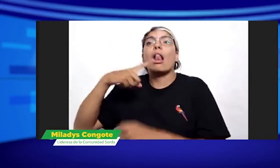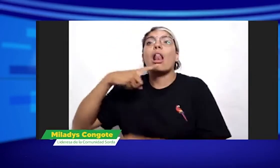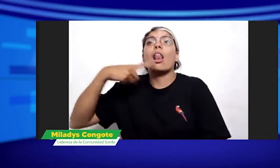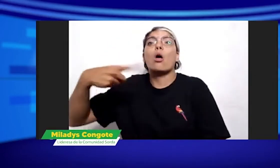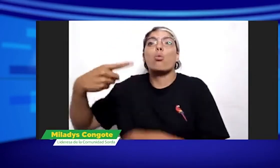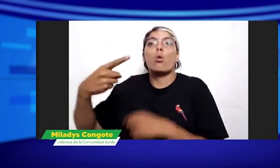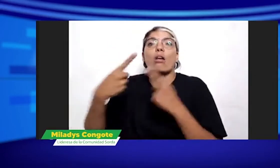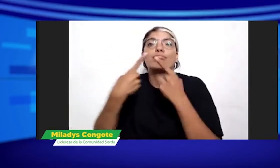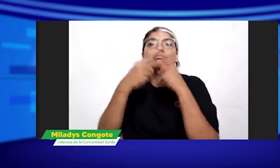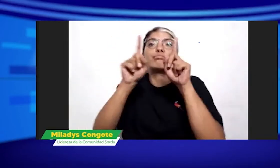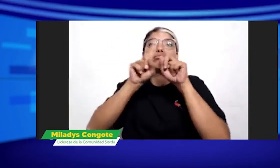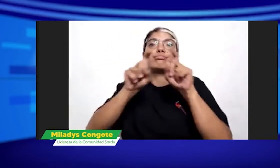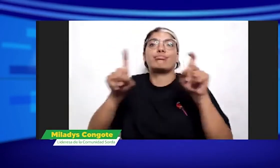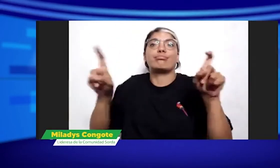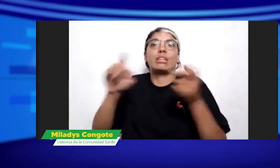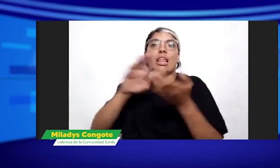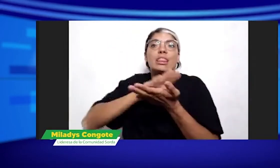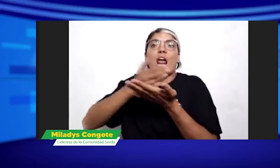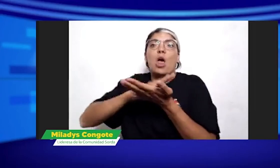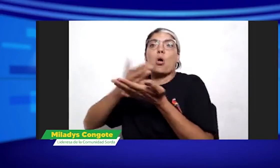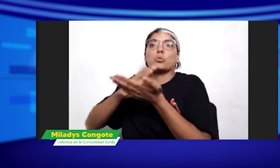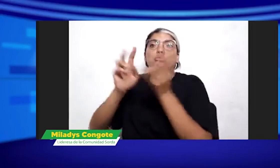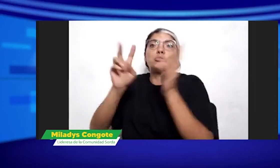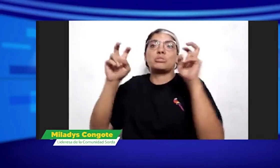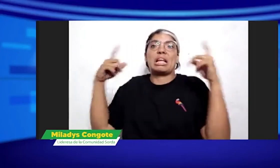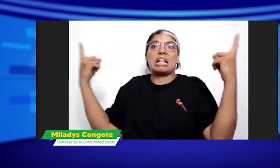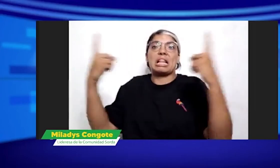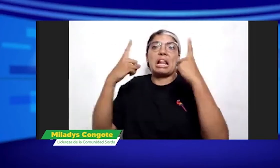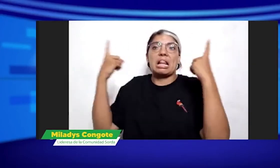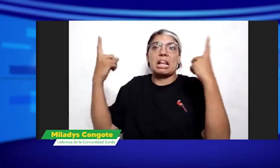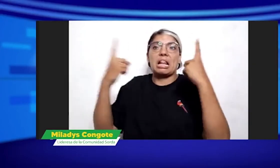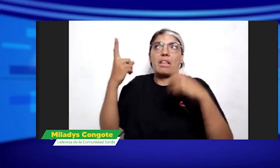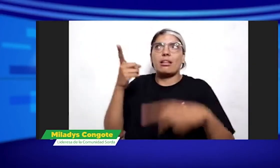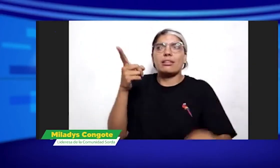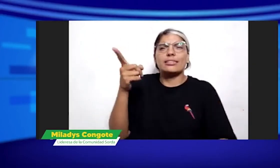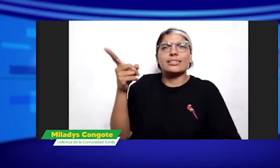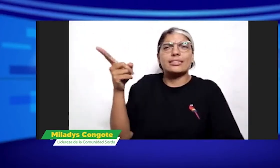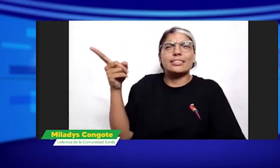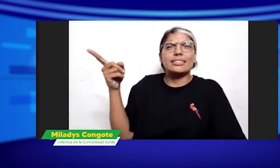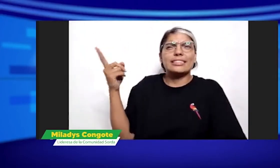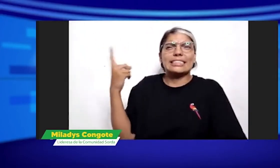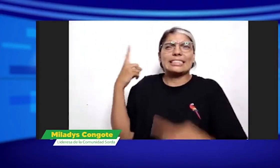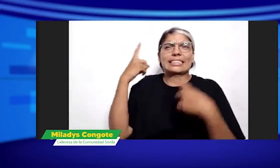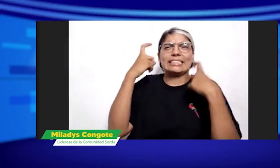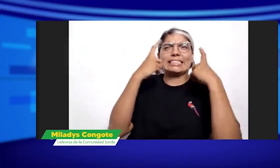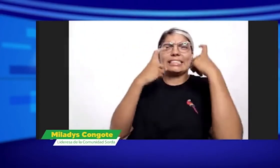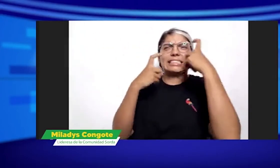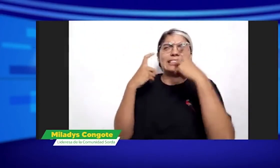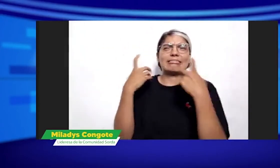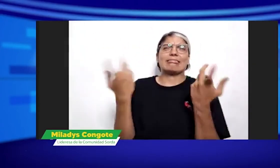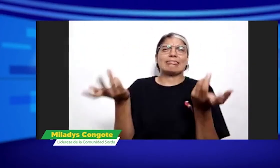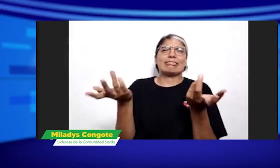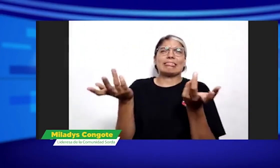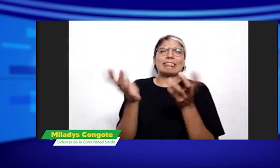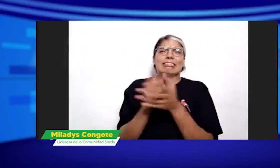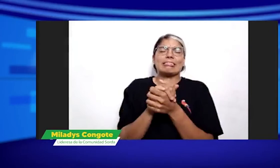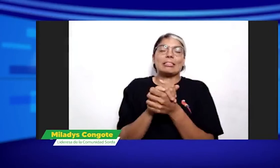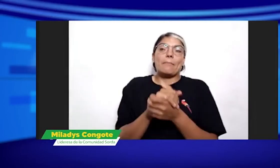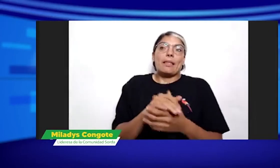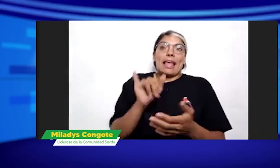saben temas sobre traducción sobre interpretación pero pocos saben de la lengua